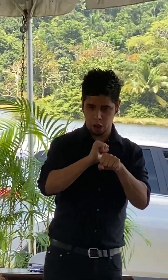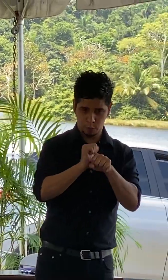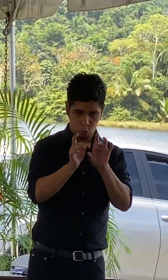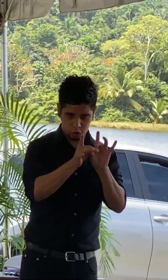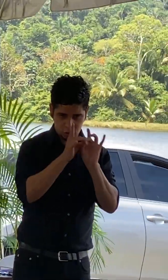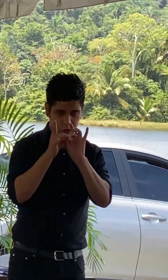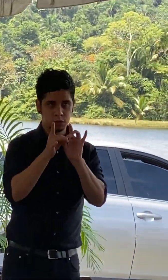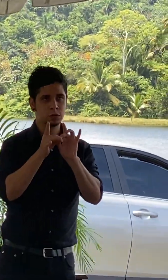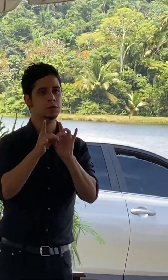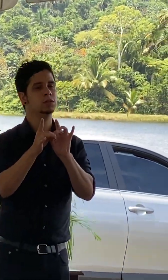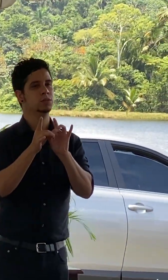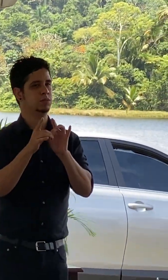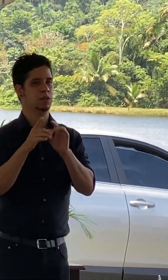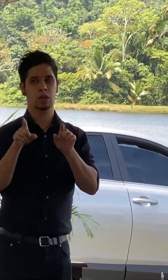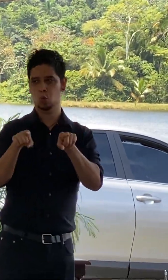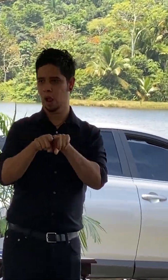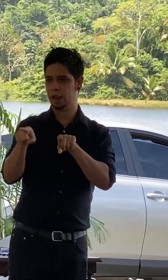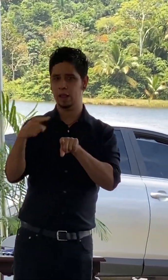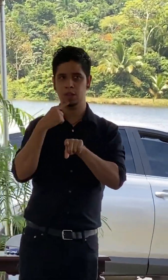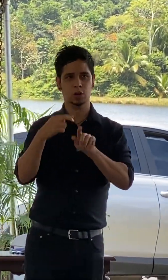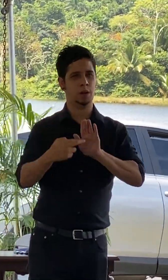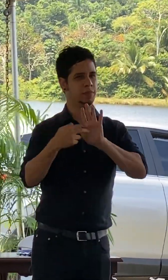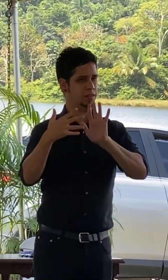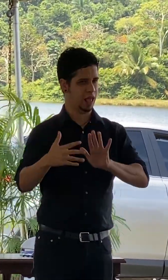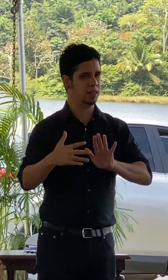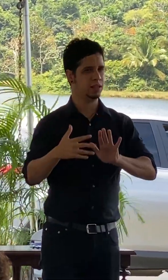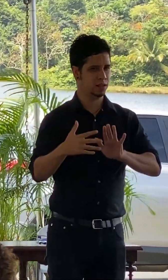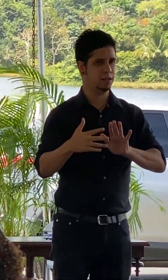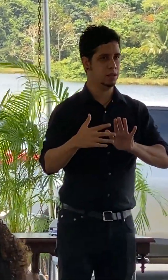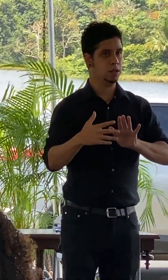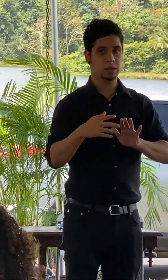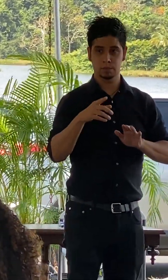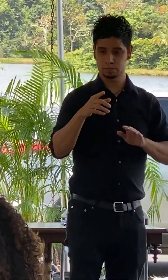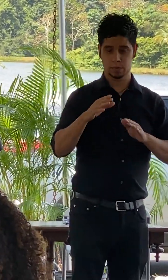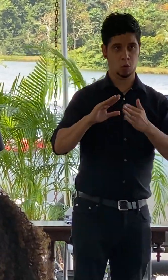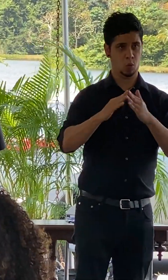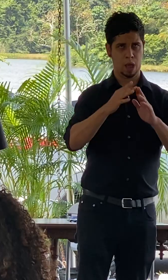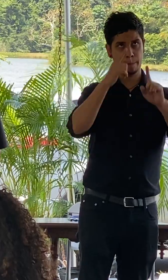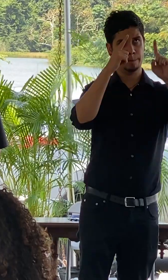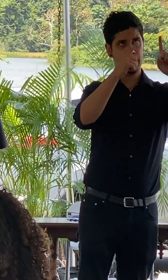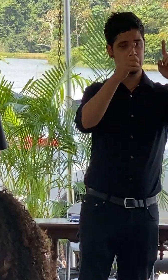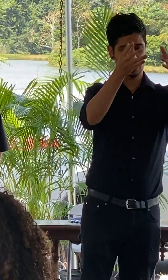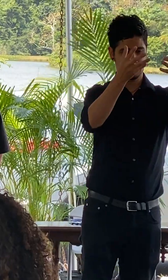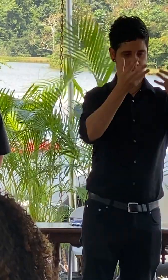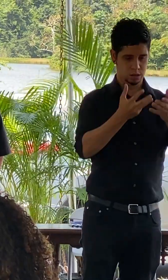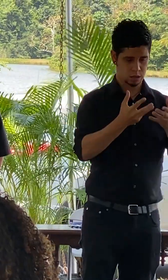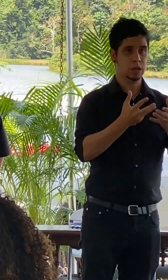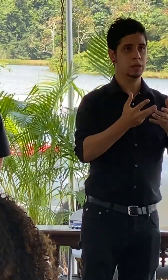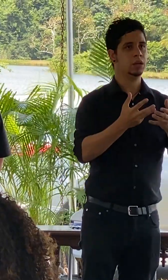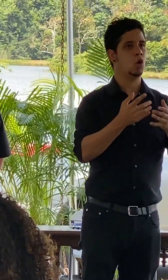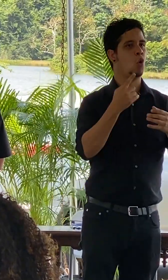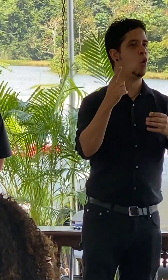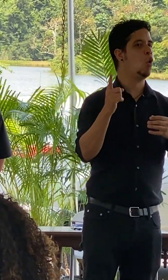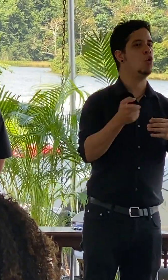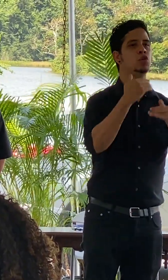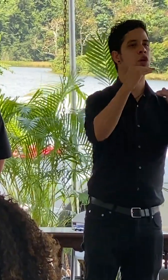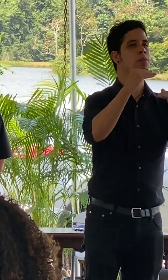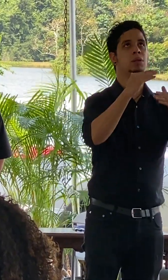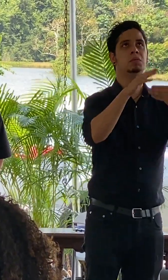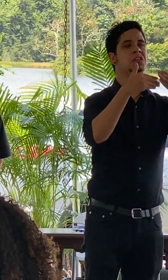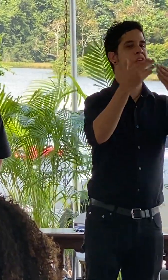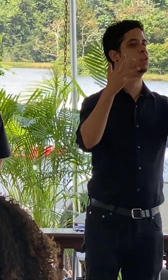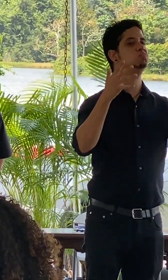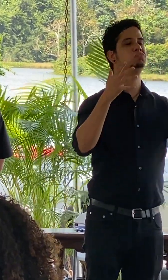como decía el representante y como la meta que se fijó esta comunidad que el cielo es el límite cualquier cosa es posible